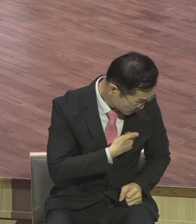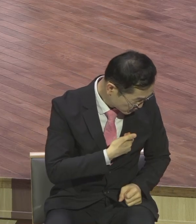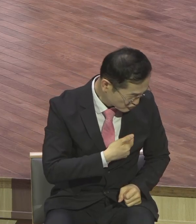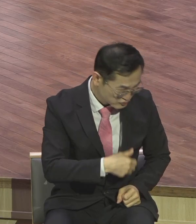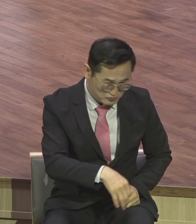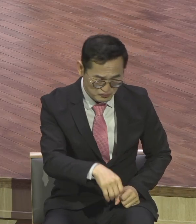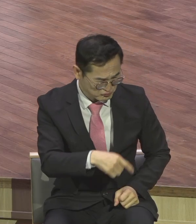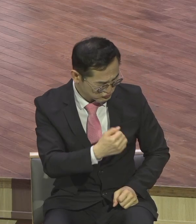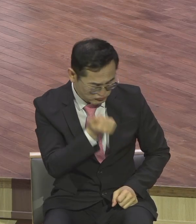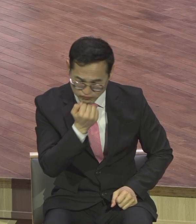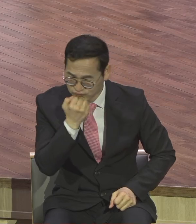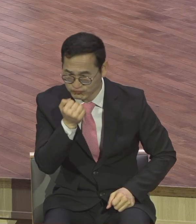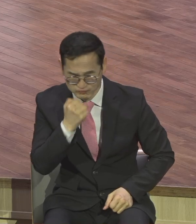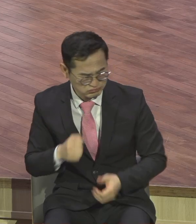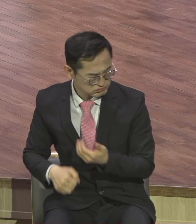돼야지. 앞뒤가 안 맞잖아요.